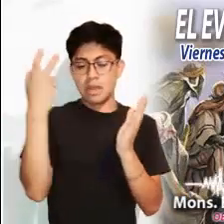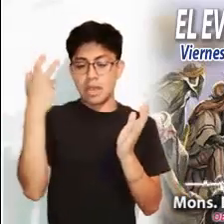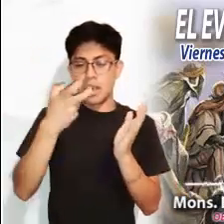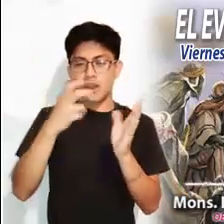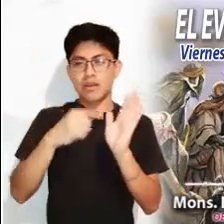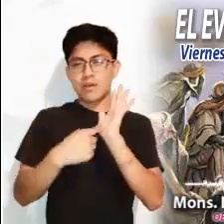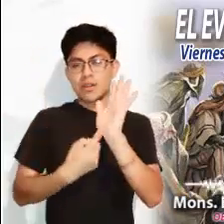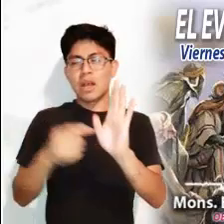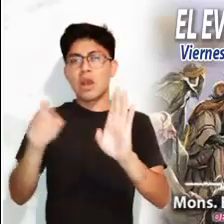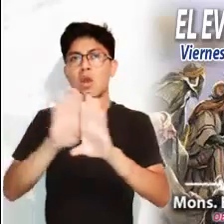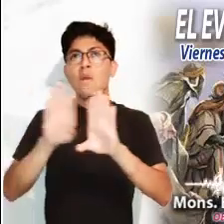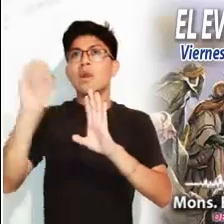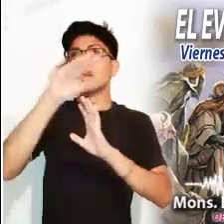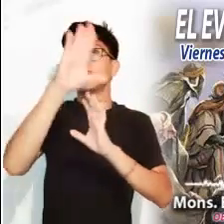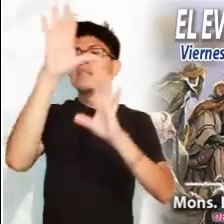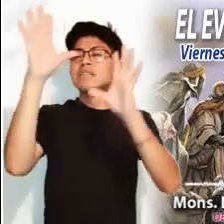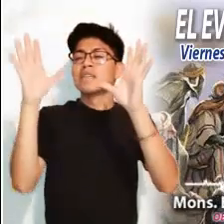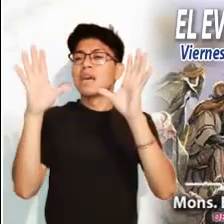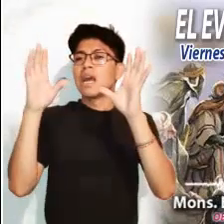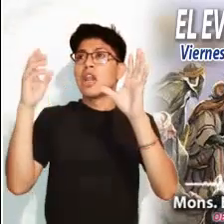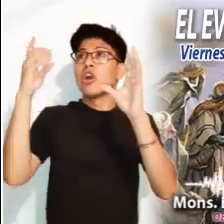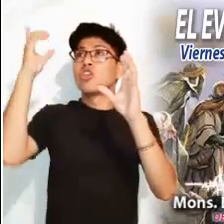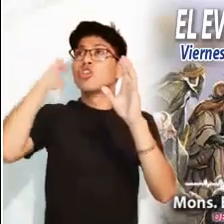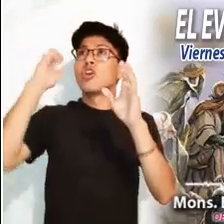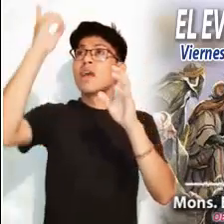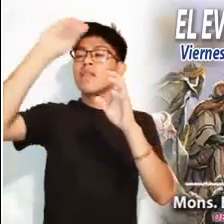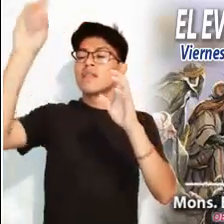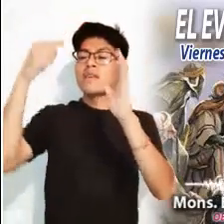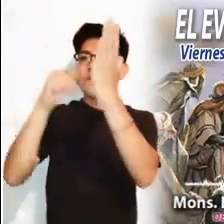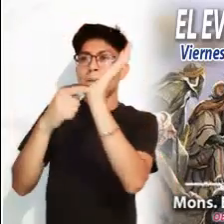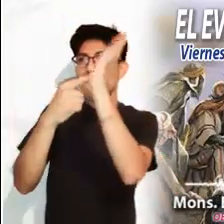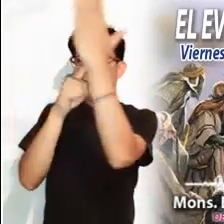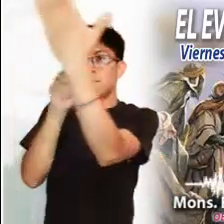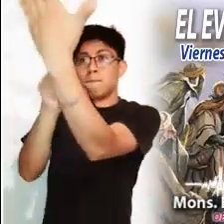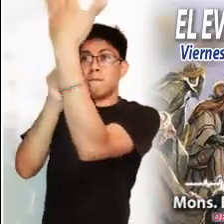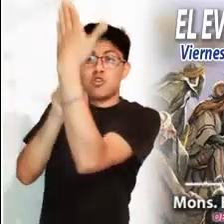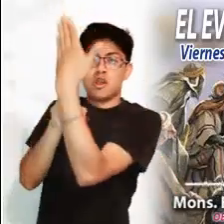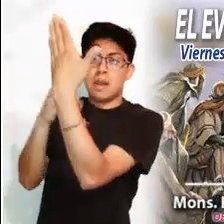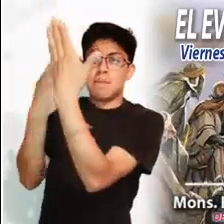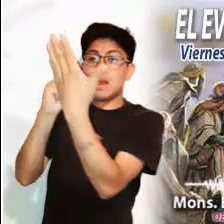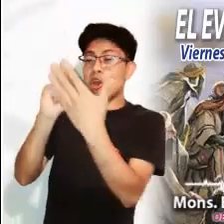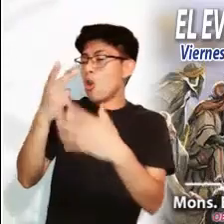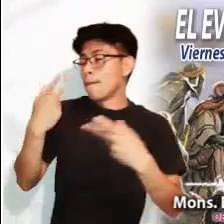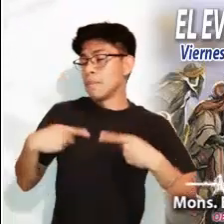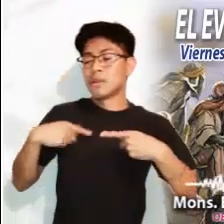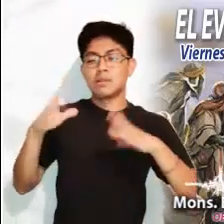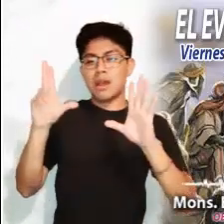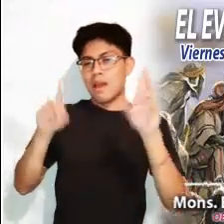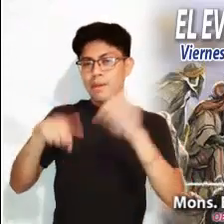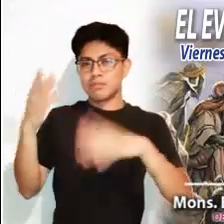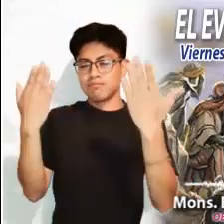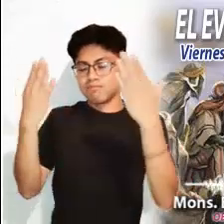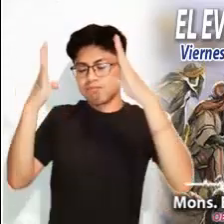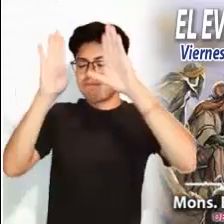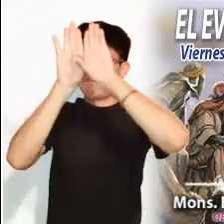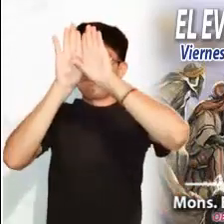lectura, tomada del Libro de la Sabiduría, nos narra cómo los cielos cuentan la gloria de Dios. Pero